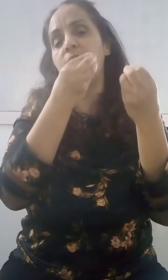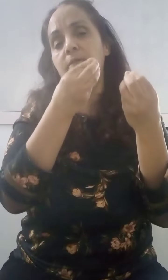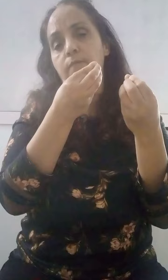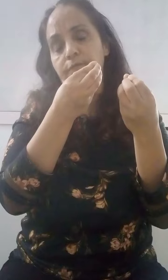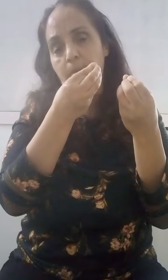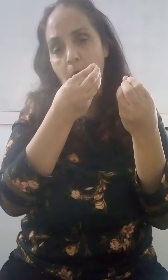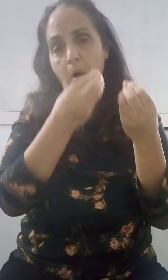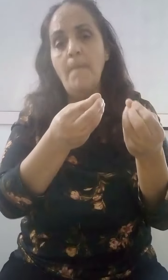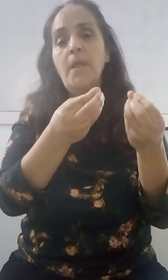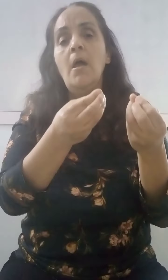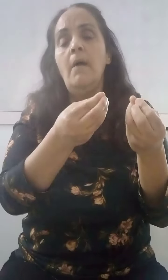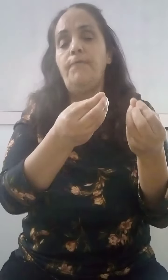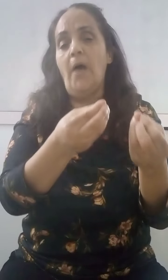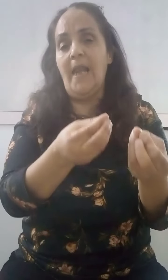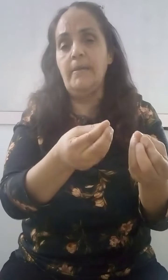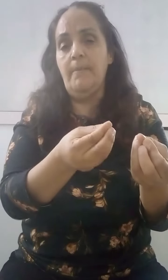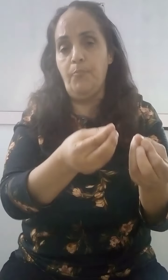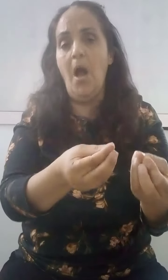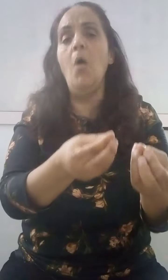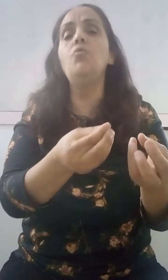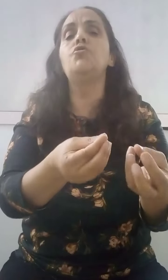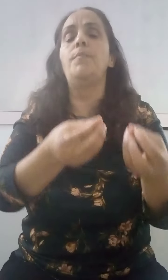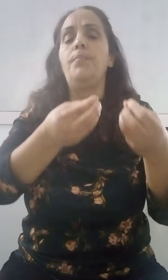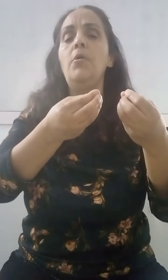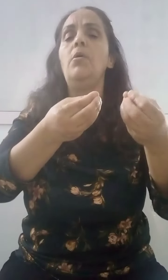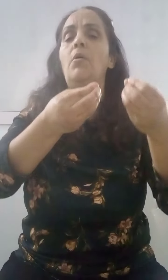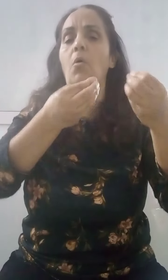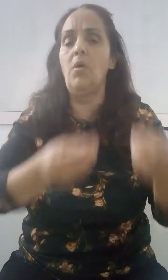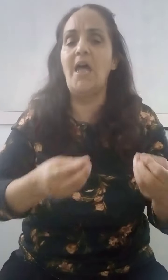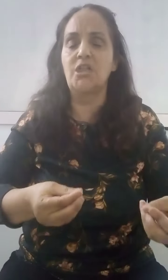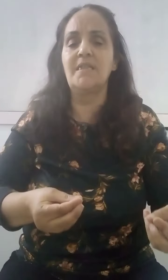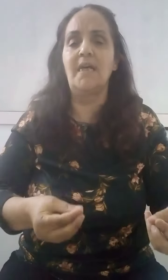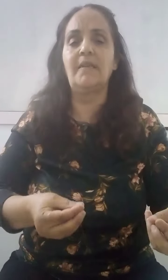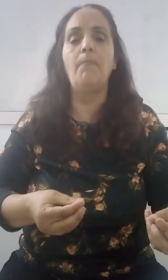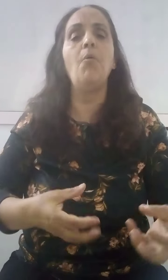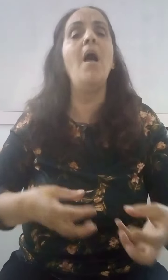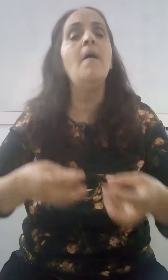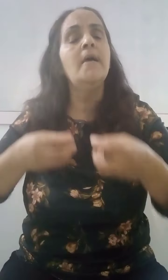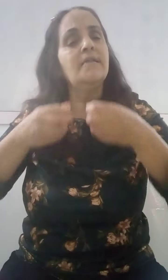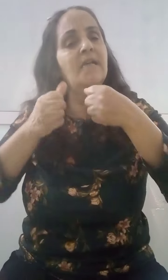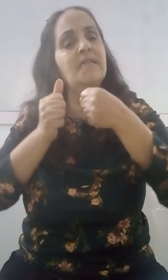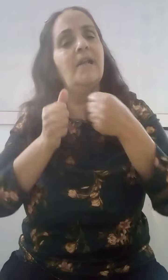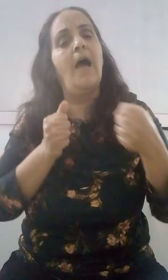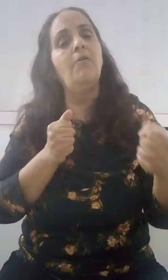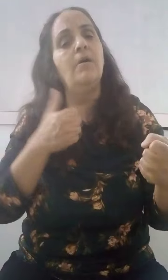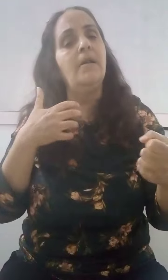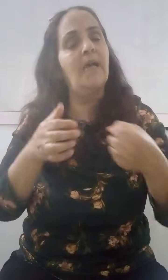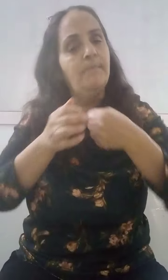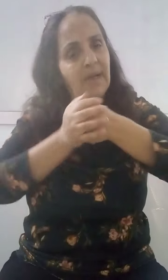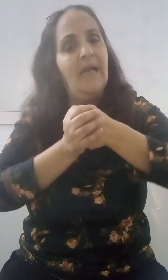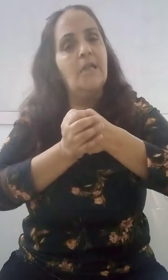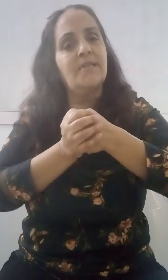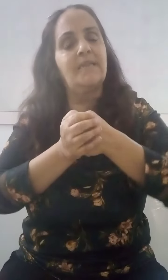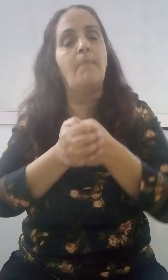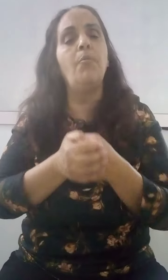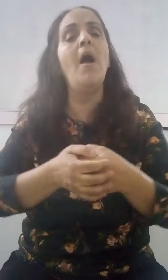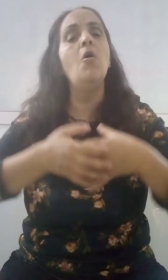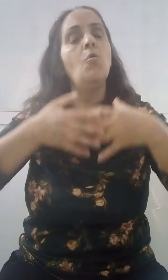أجل أيضاً إلى جدى أجل يمكن أن يزور foreigners بحاجة guteبي و